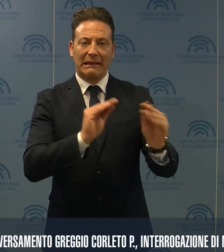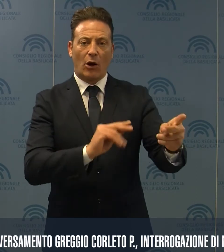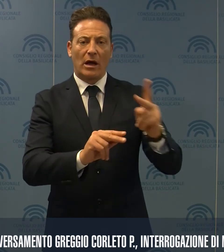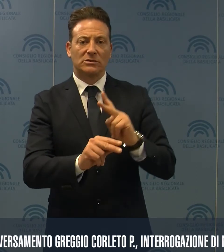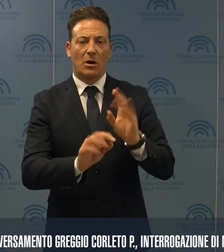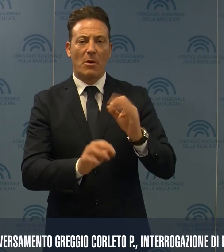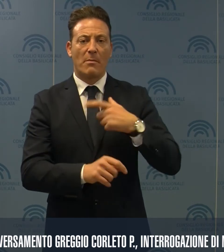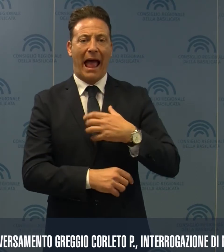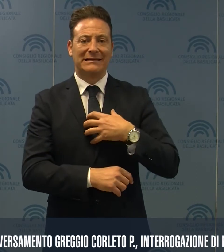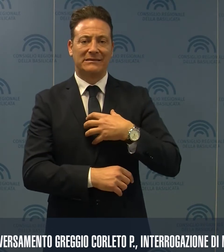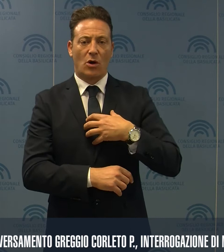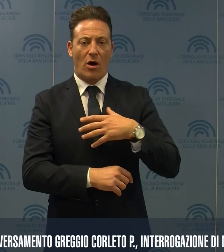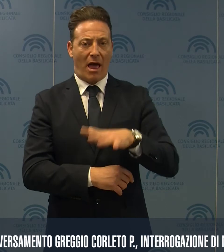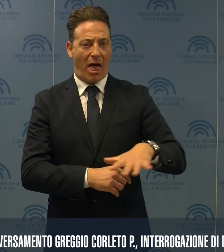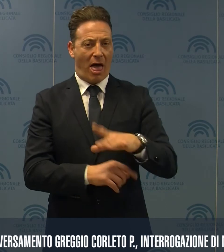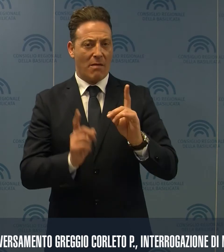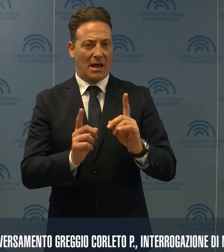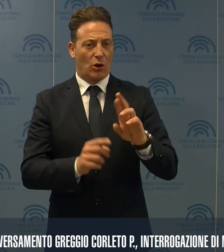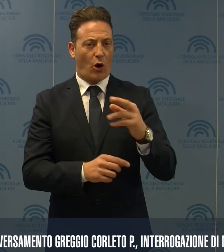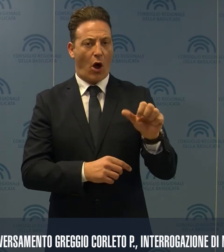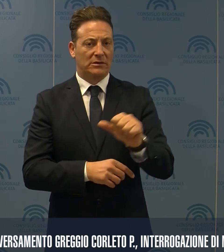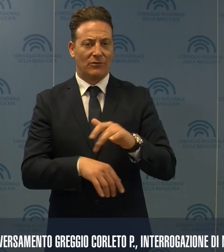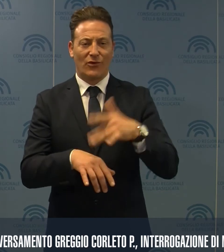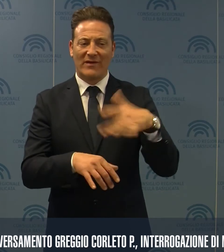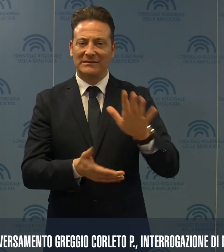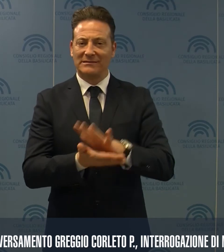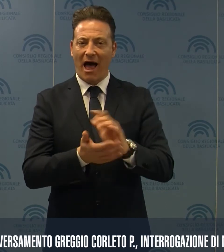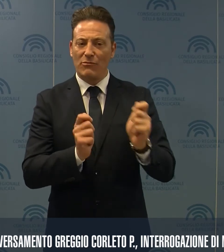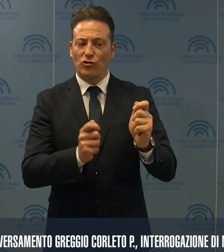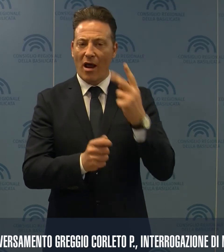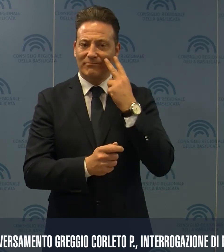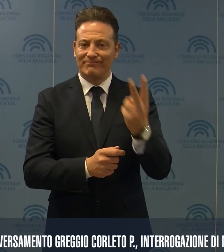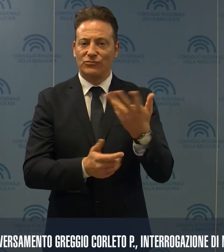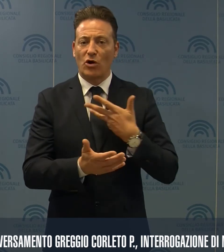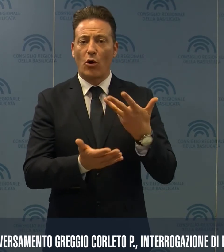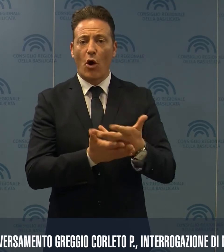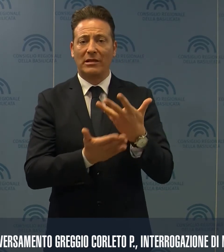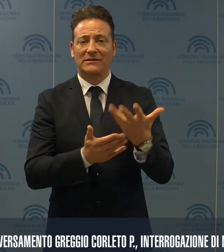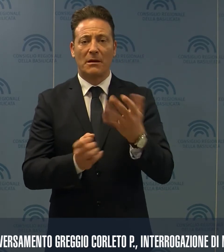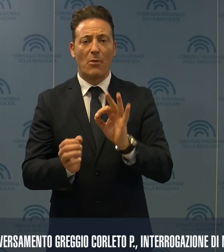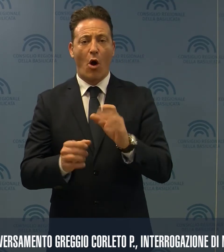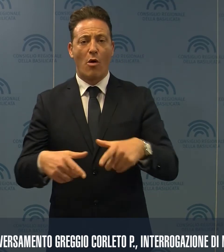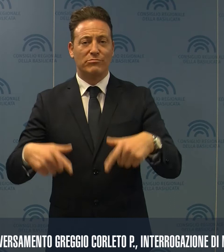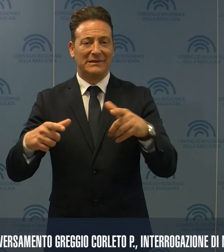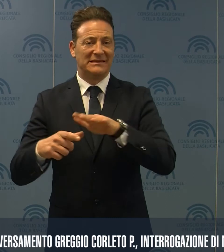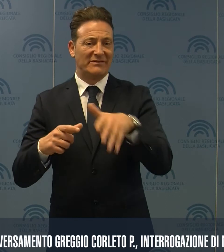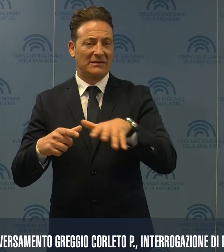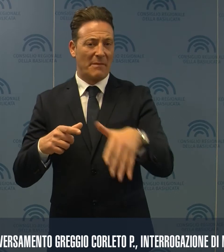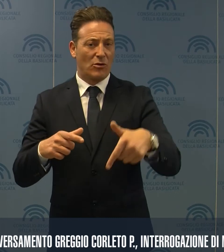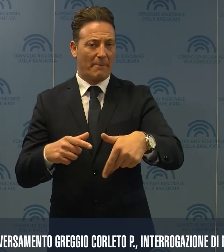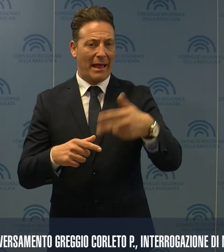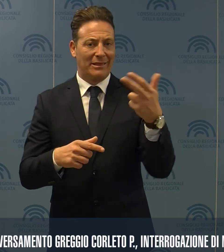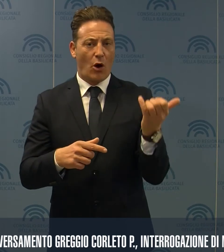all'assessore all'ambiente Rosa, dopo che alcuni organi di stampa hanno dato la notizia di uno sversamento di greggio